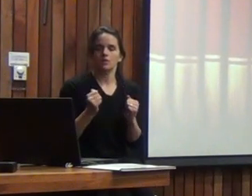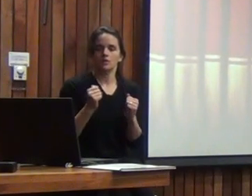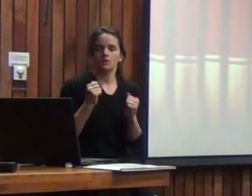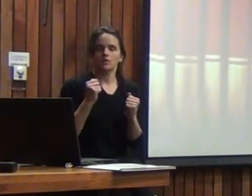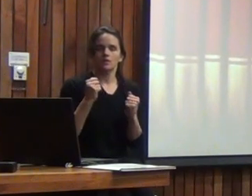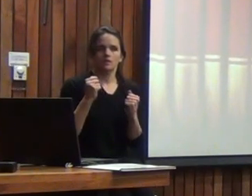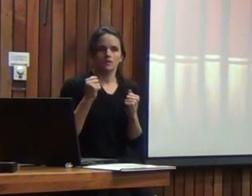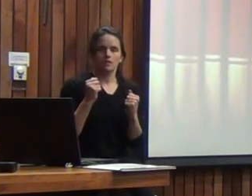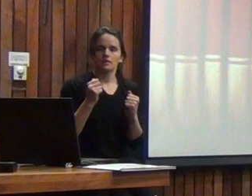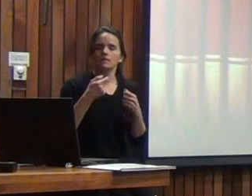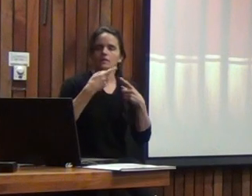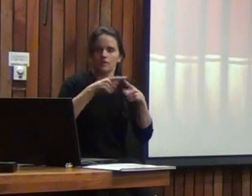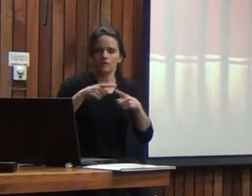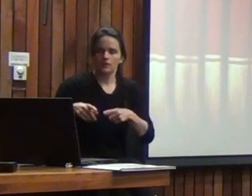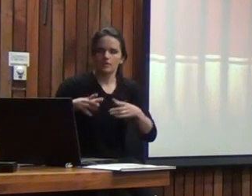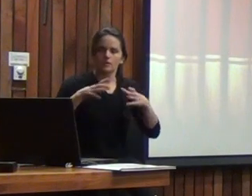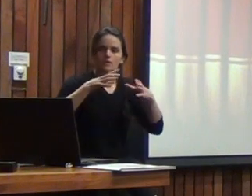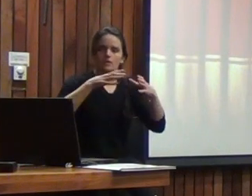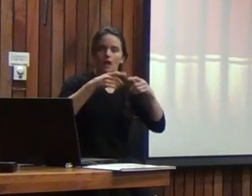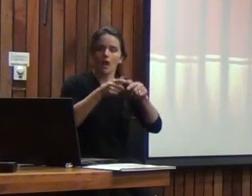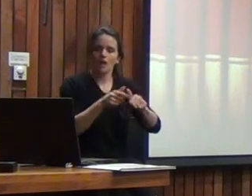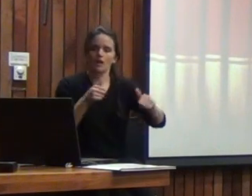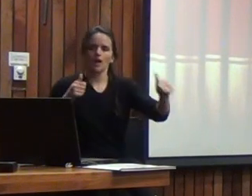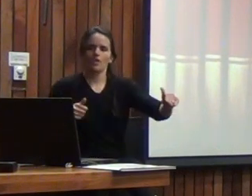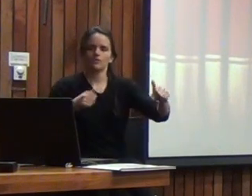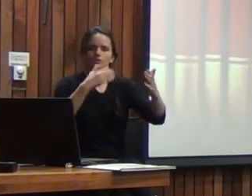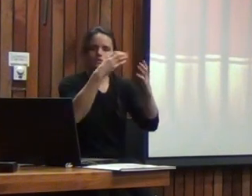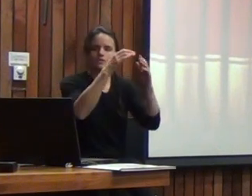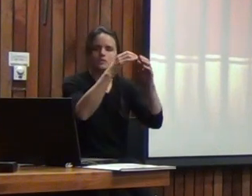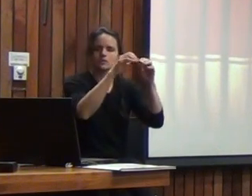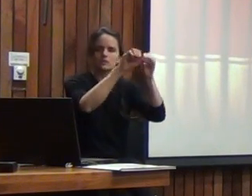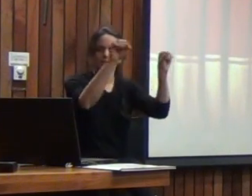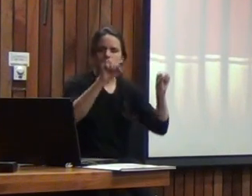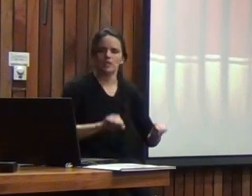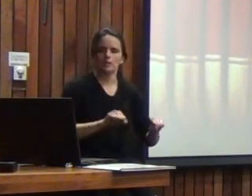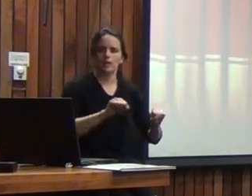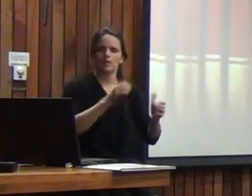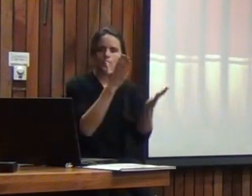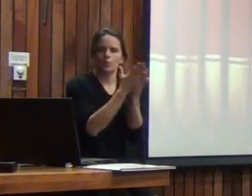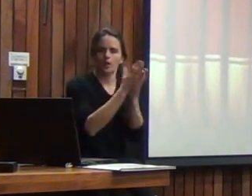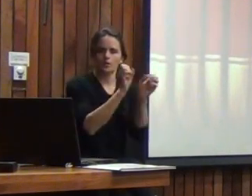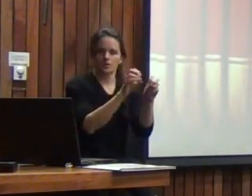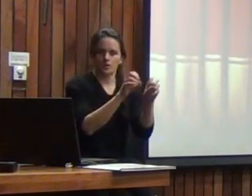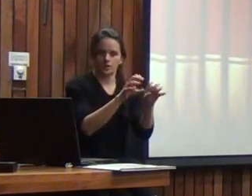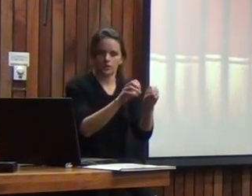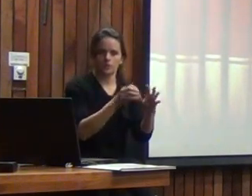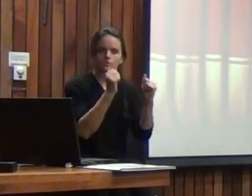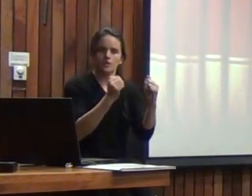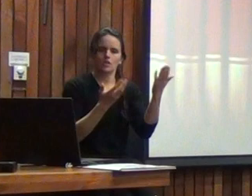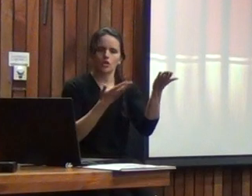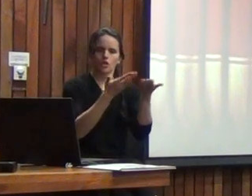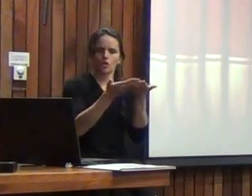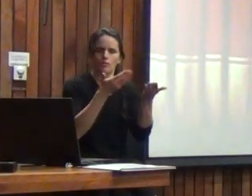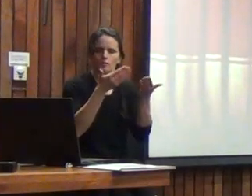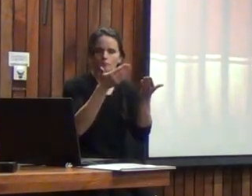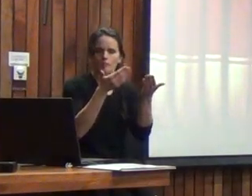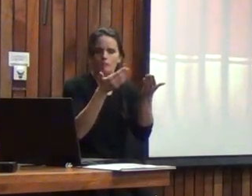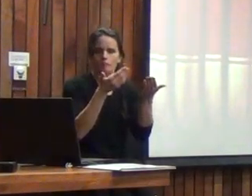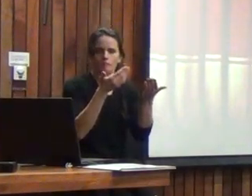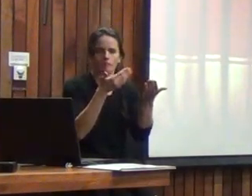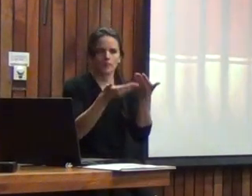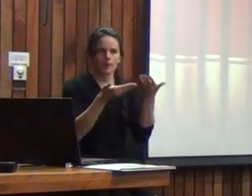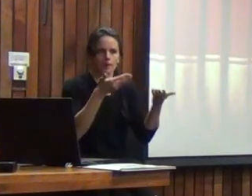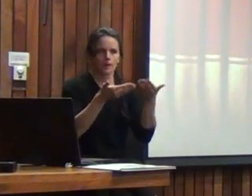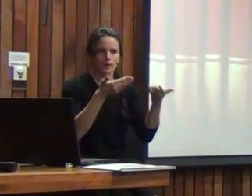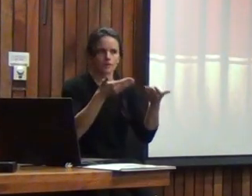alejados al sistema educativo lo cual al ir comparando si se puede hacer un análisis en base a ese factor